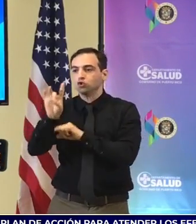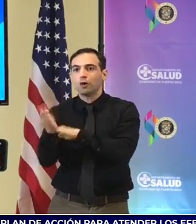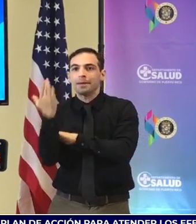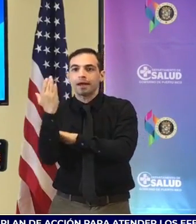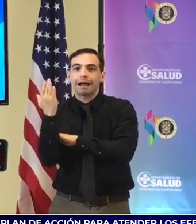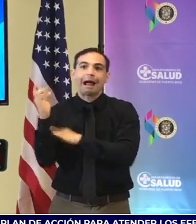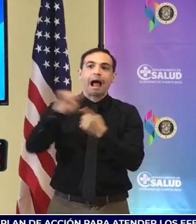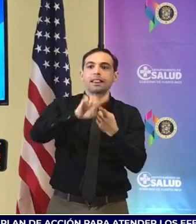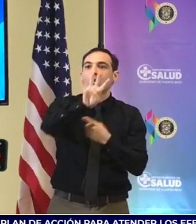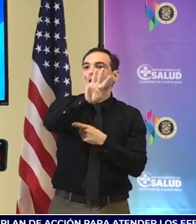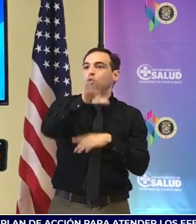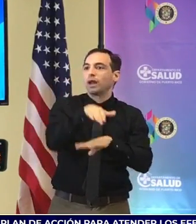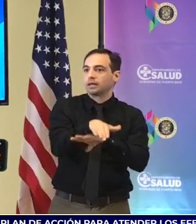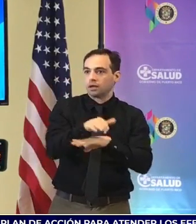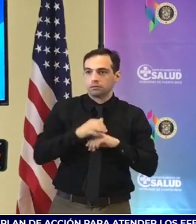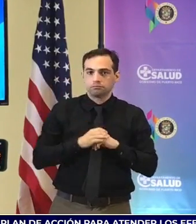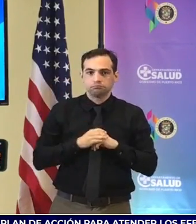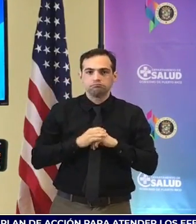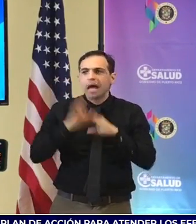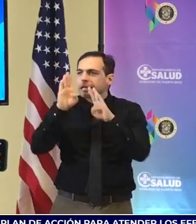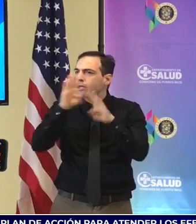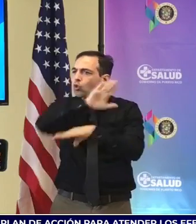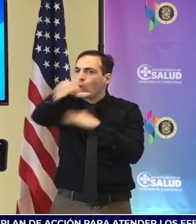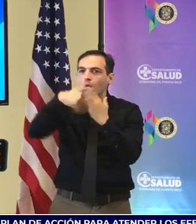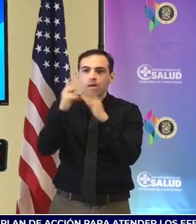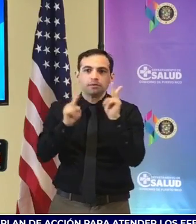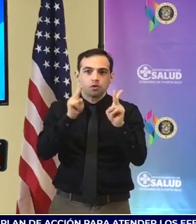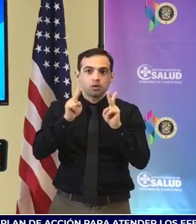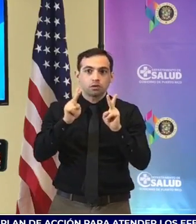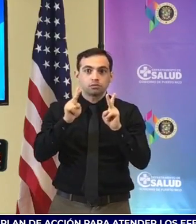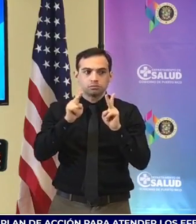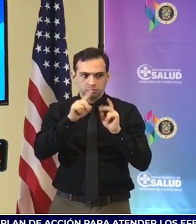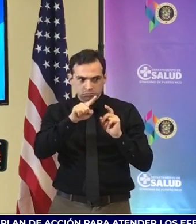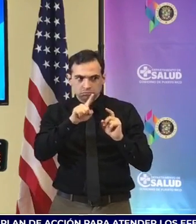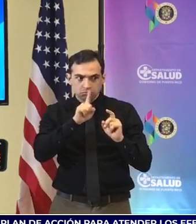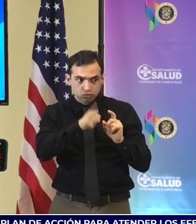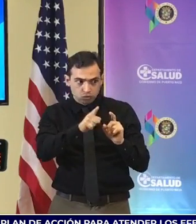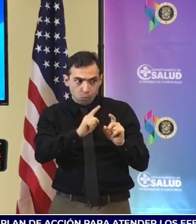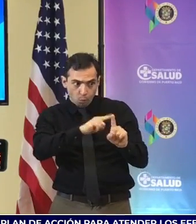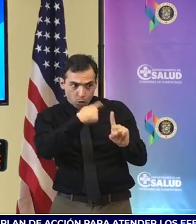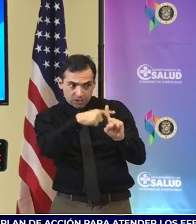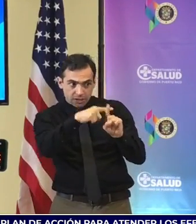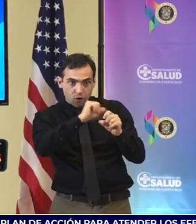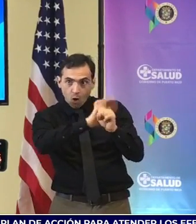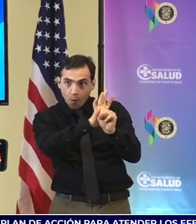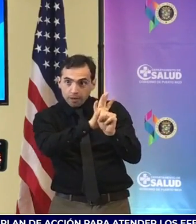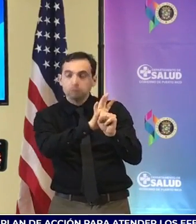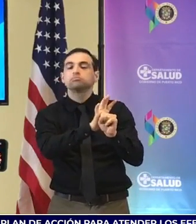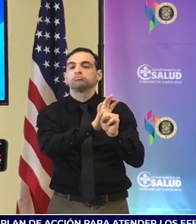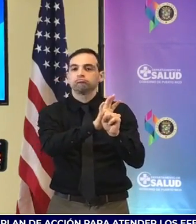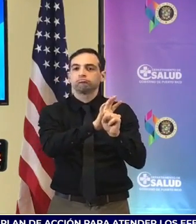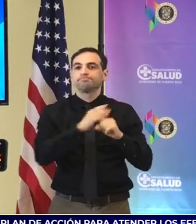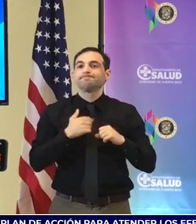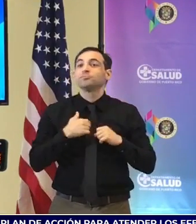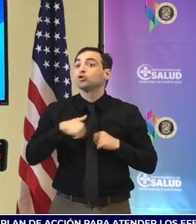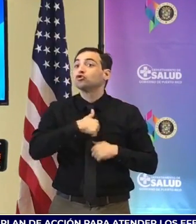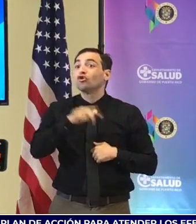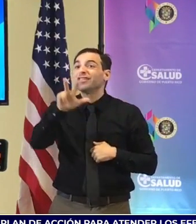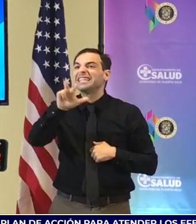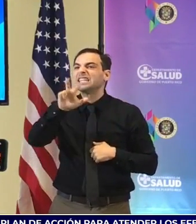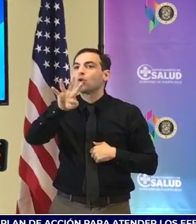atendiendo a la población que han sido positivos a COVID. Actualmente hemos atendido cerca de 340